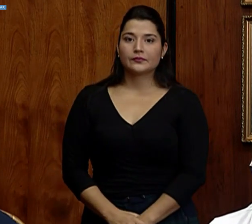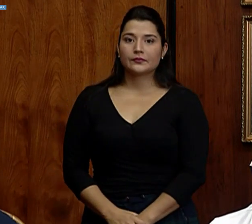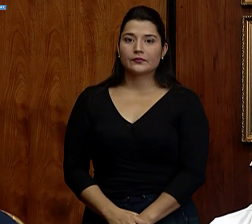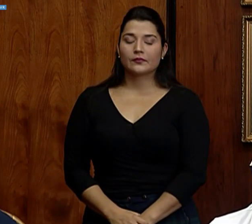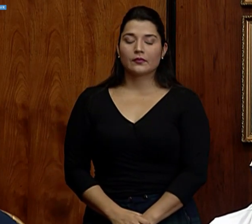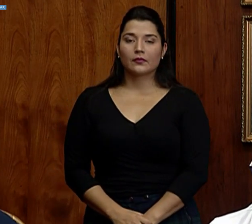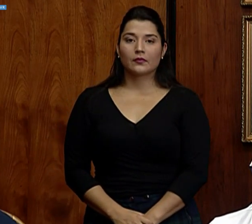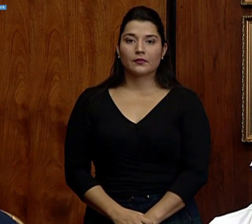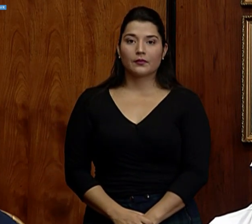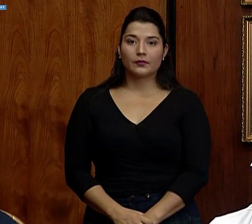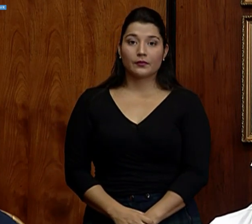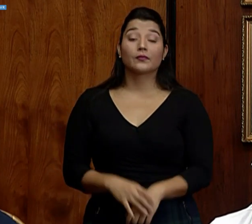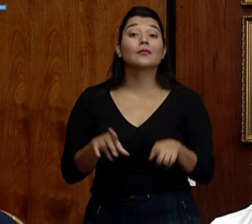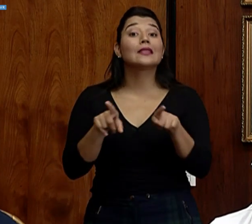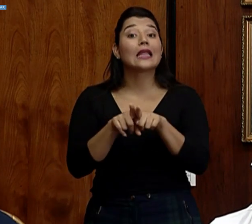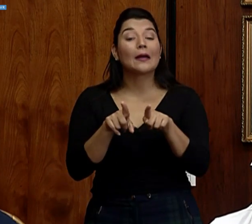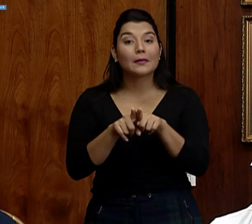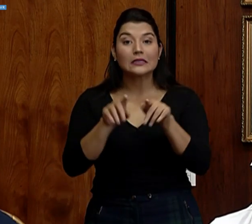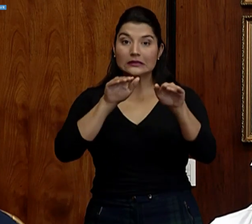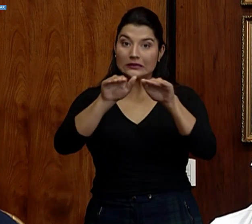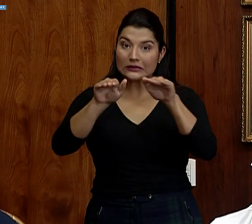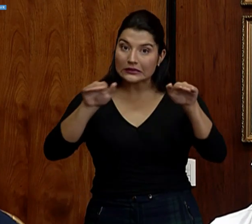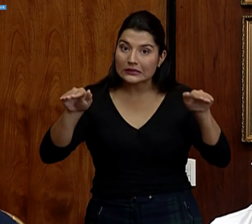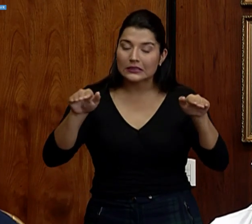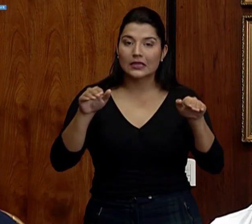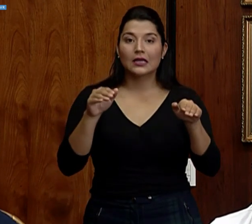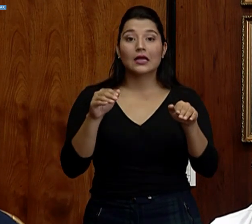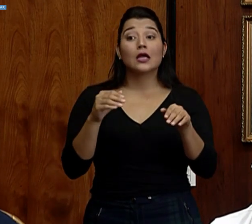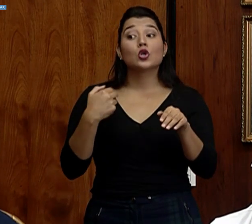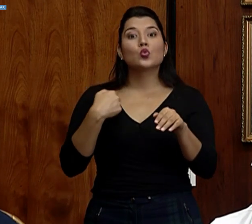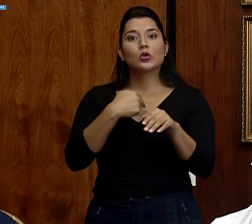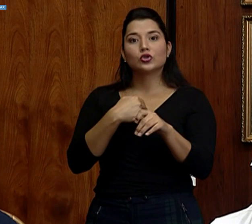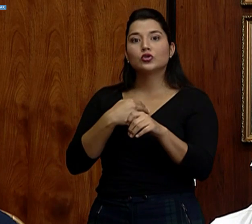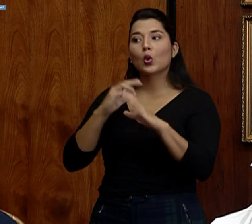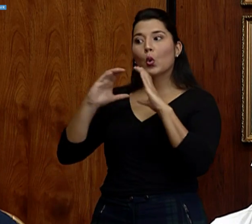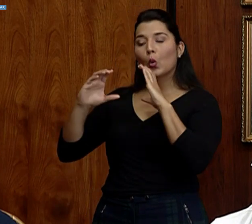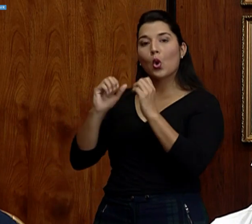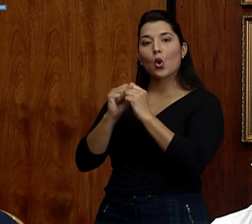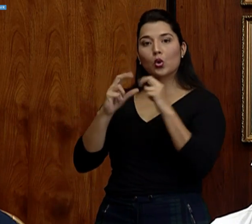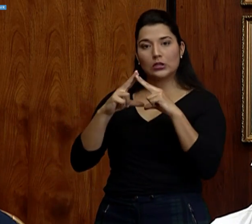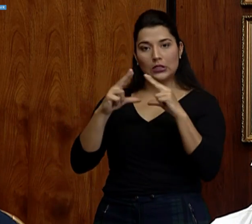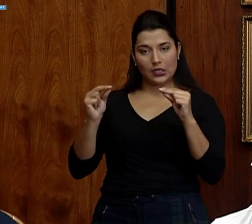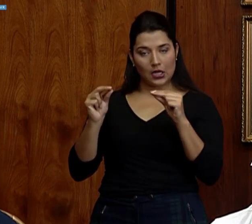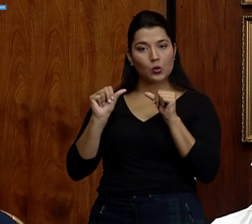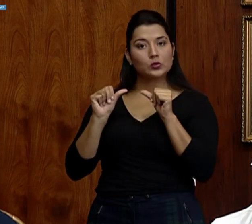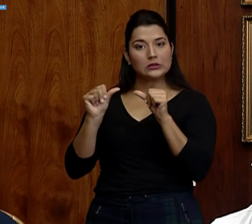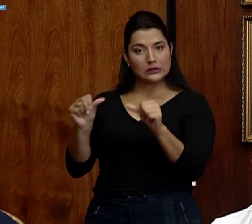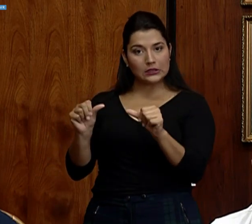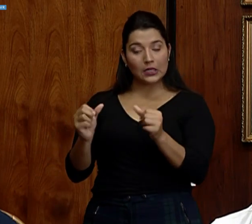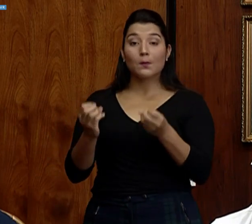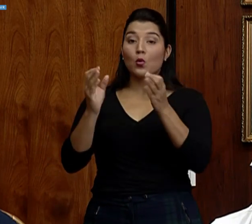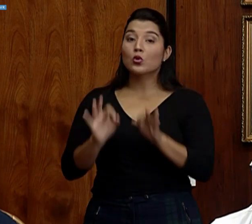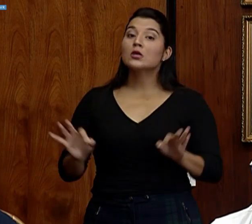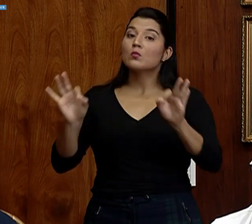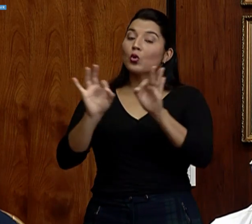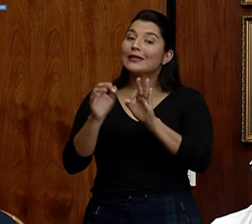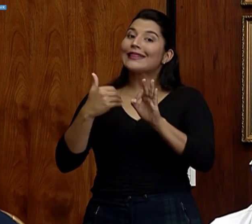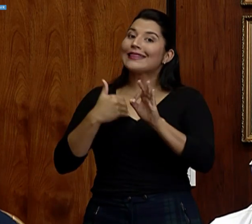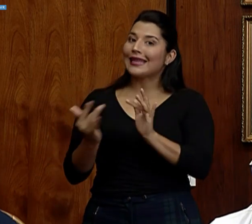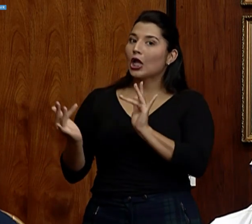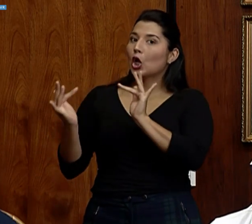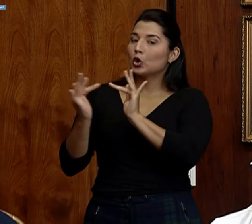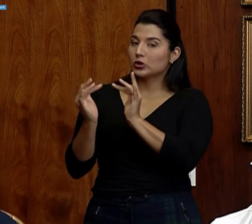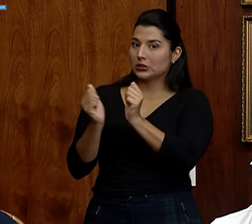También insistir en que el trabajo con Nicaragua va a continuar, es importante tener ese enlace, ese vínculo